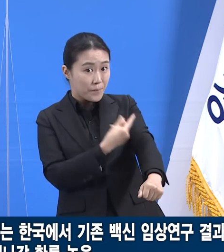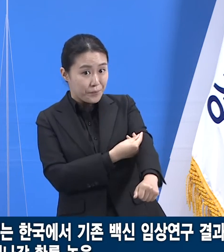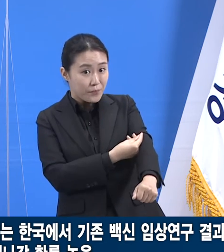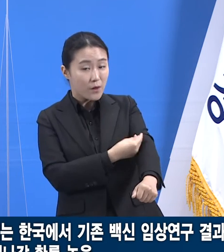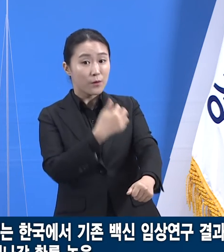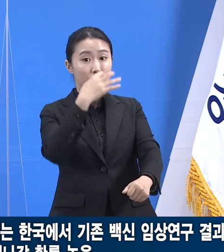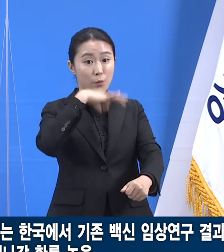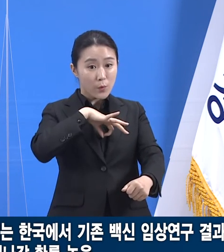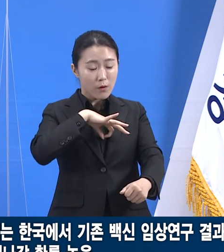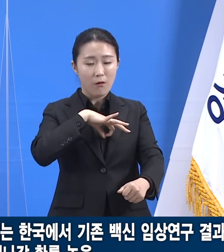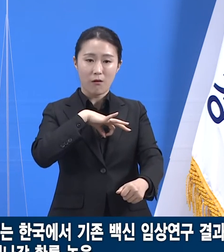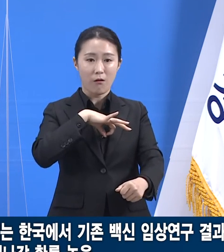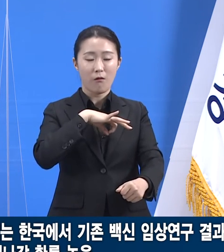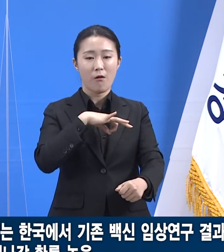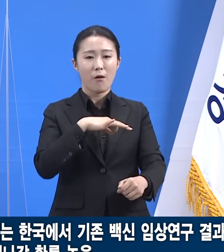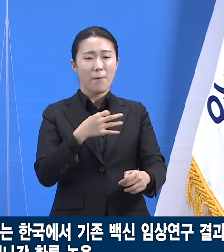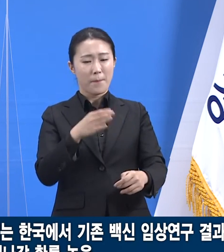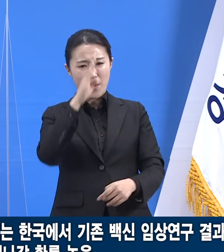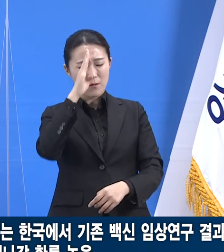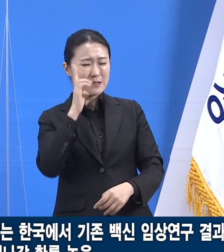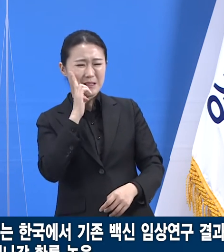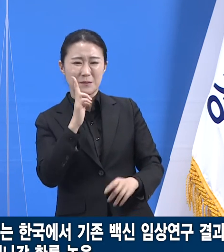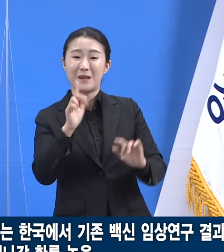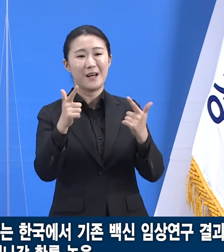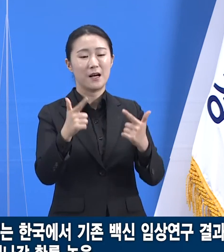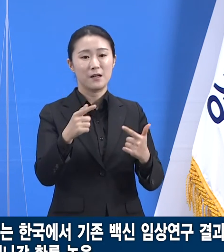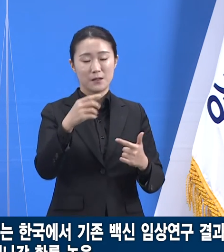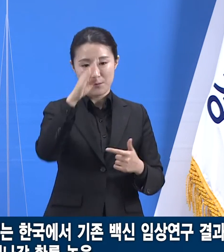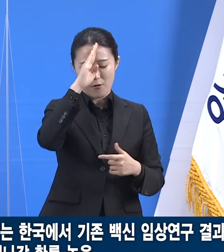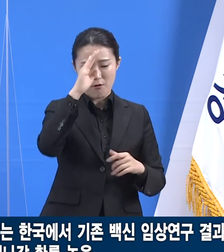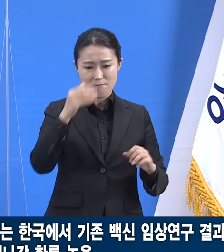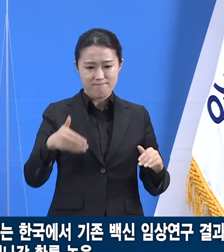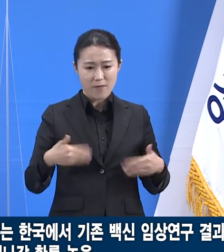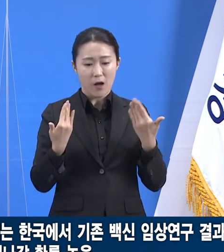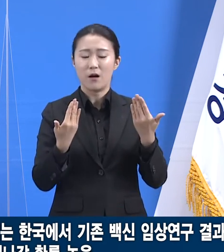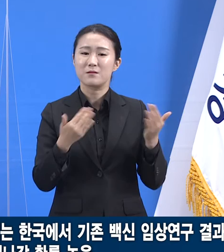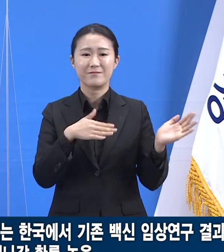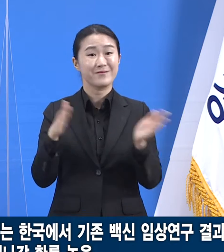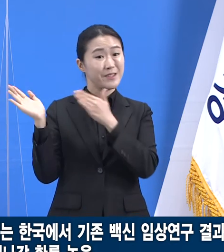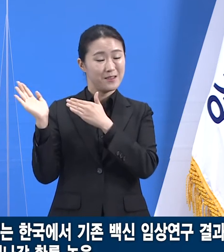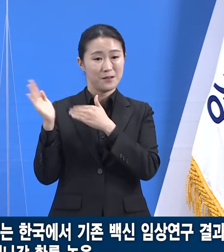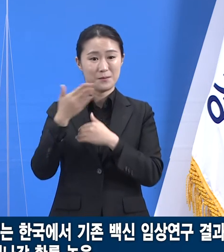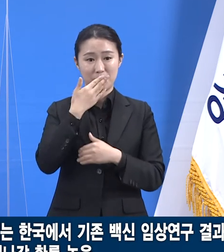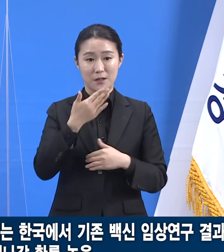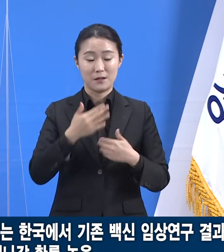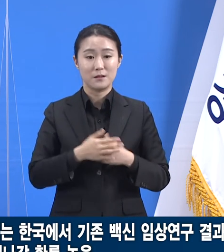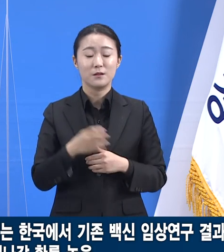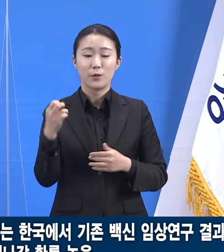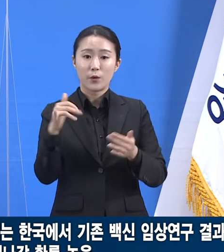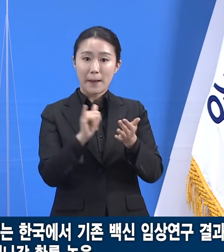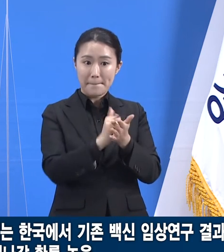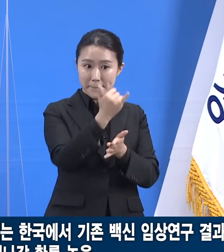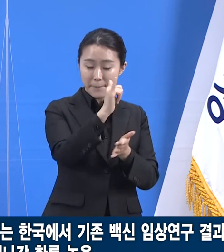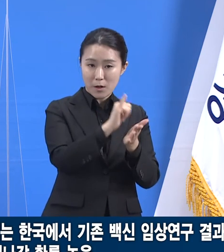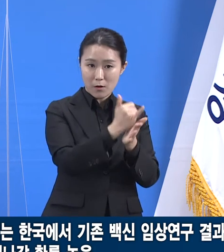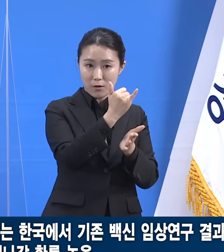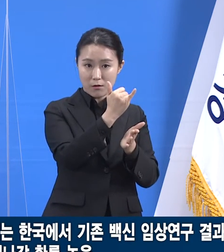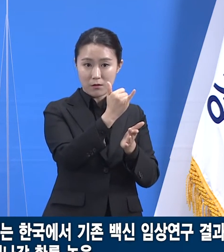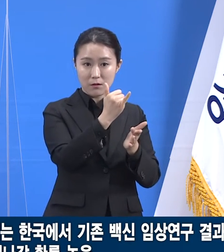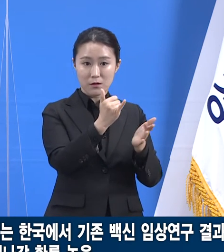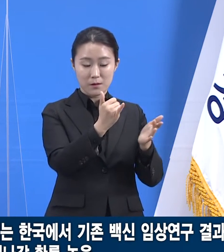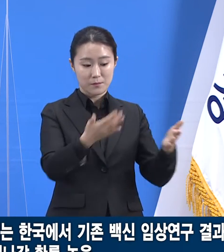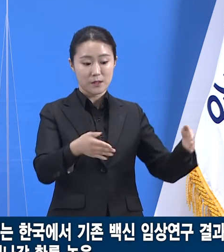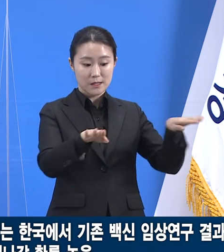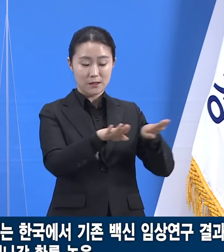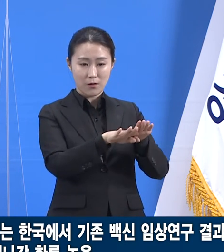여전히 기대할 수 있기 때문입니다. 실제 가평군 주간보호센터 집단감염 사례에서도 첫 지표환자 보고